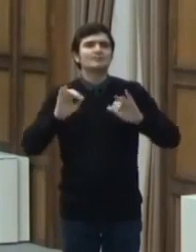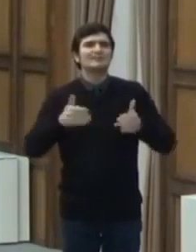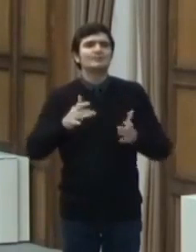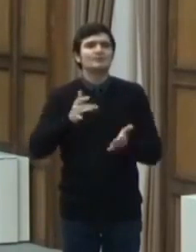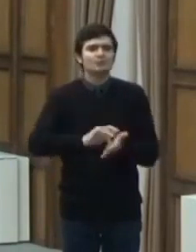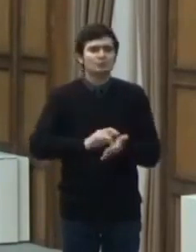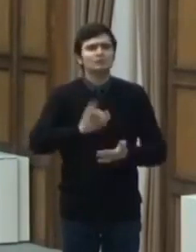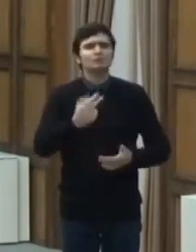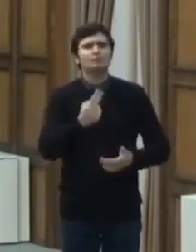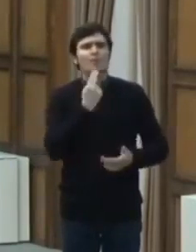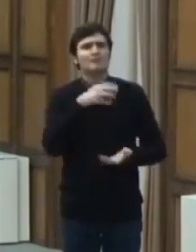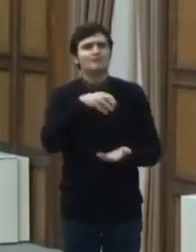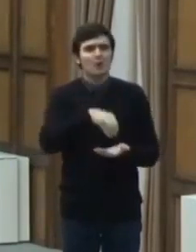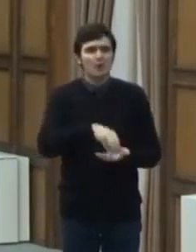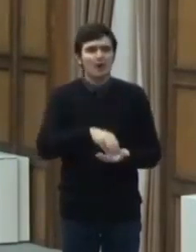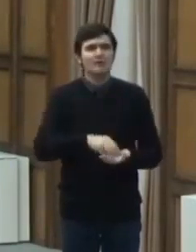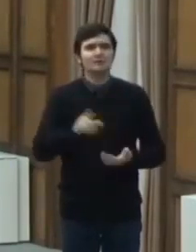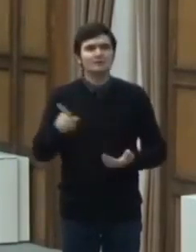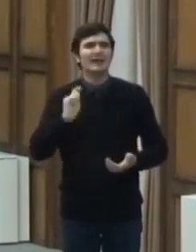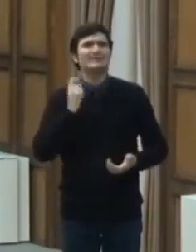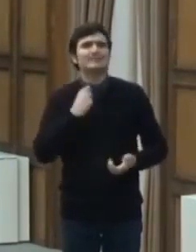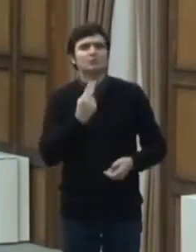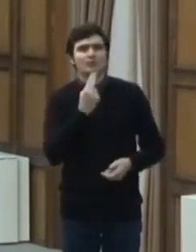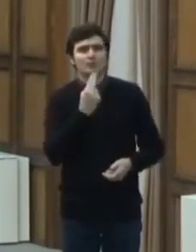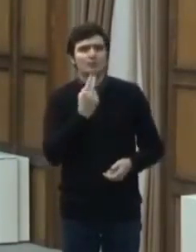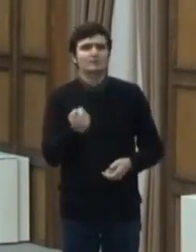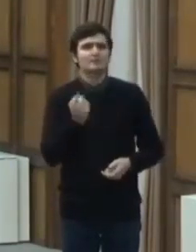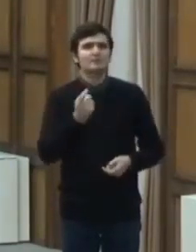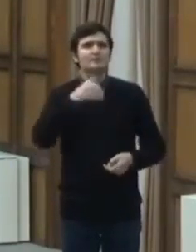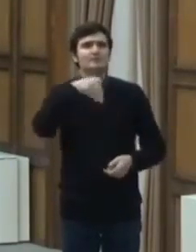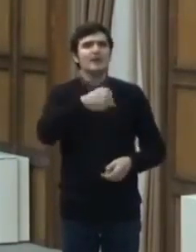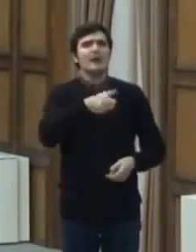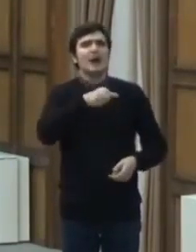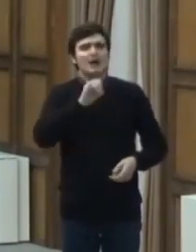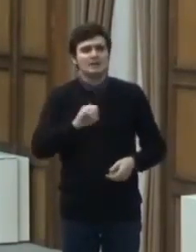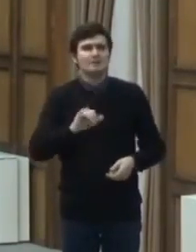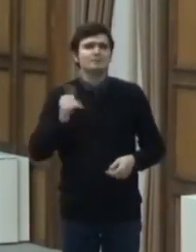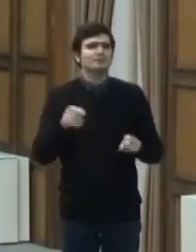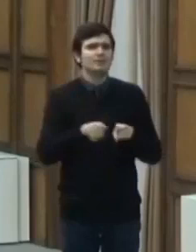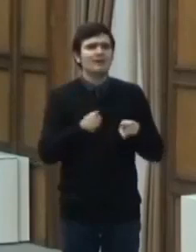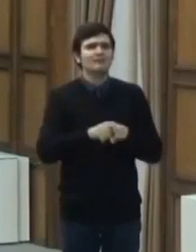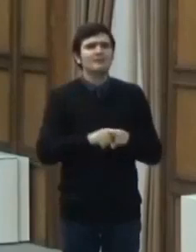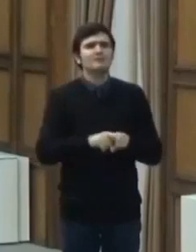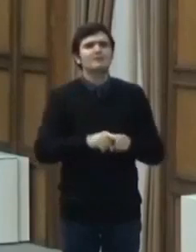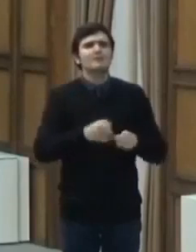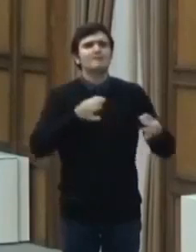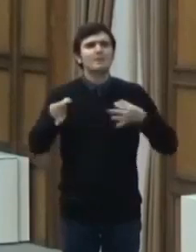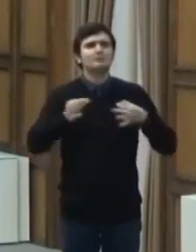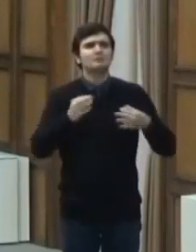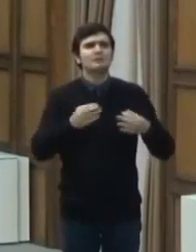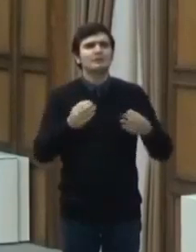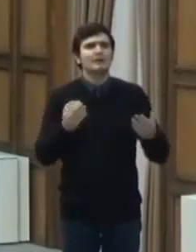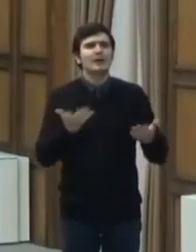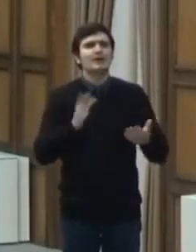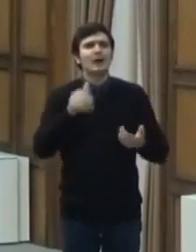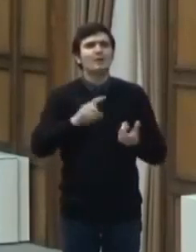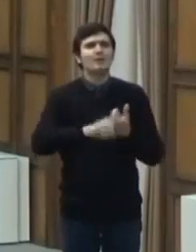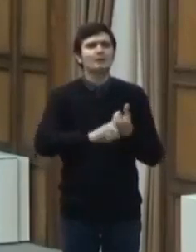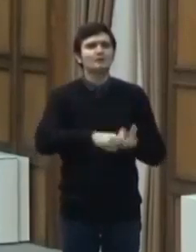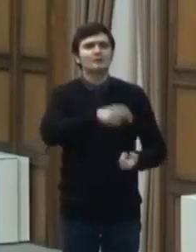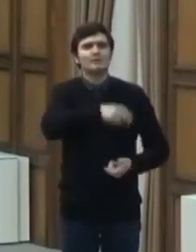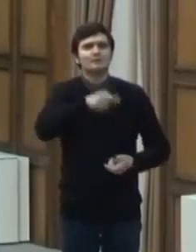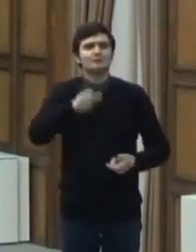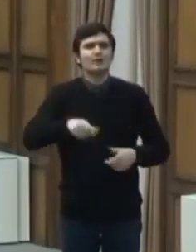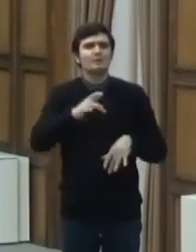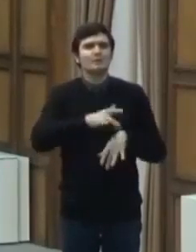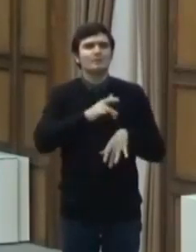locale de către inspectoratele de poliție din cadrul Ministerului Afacelor Interne, precum și măsurile dispuse cu privire la personalul